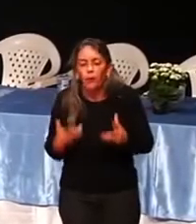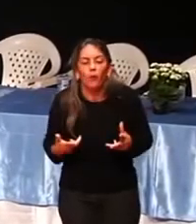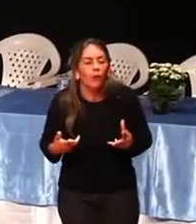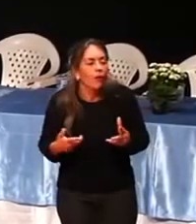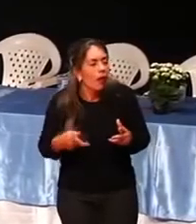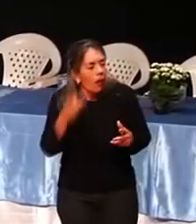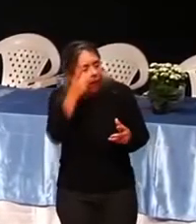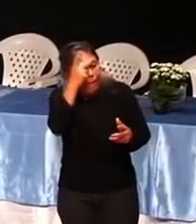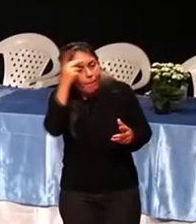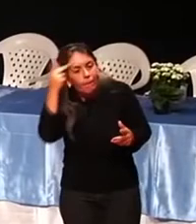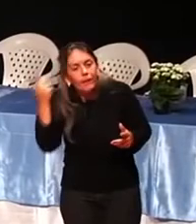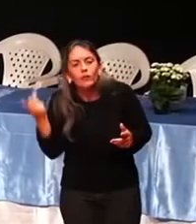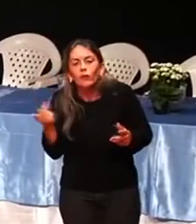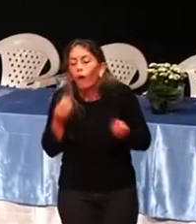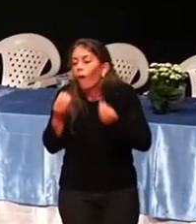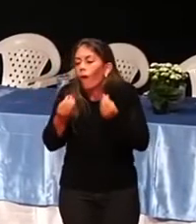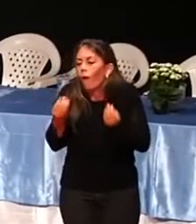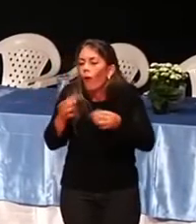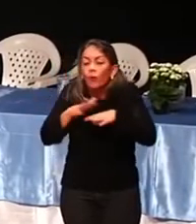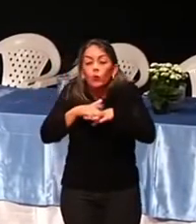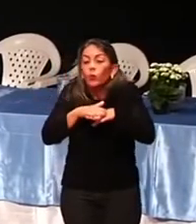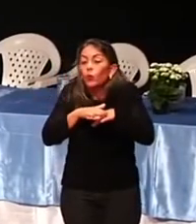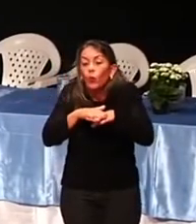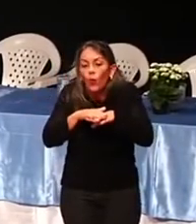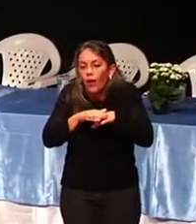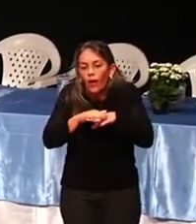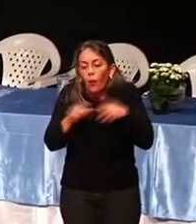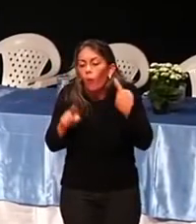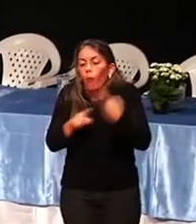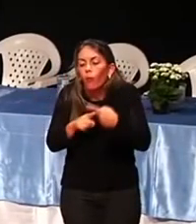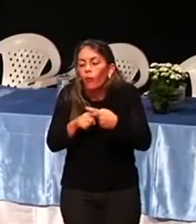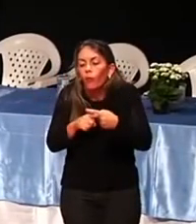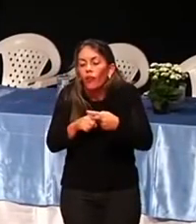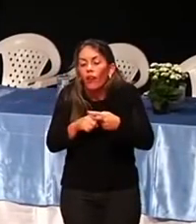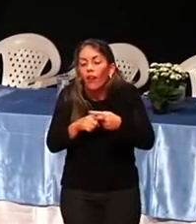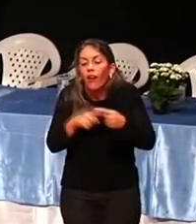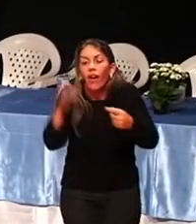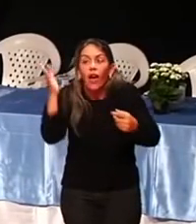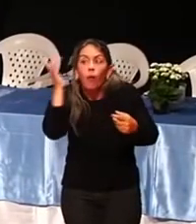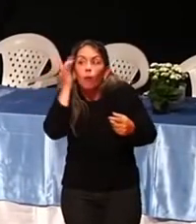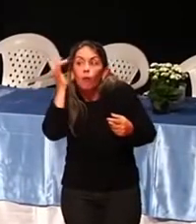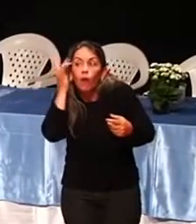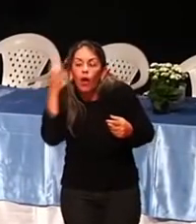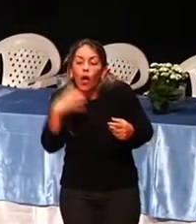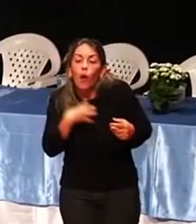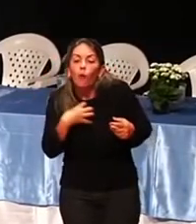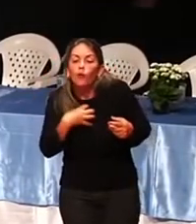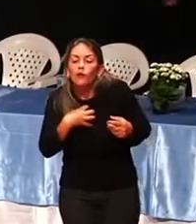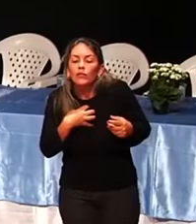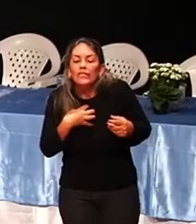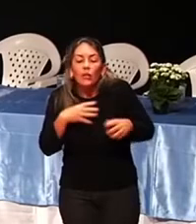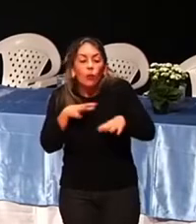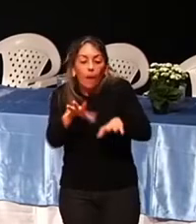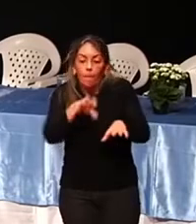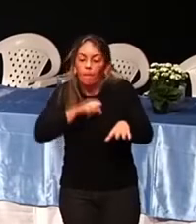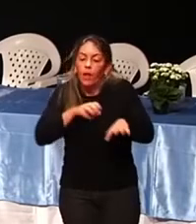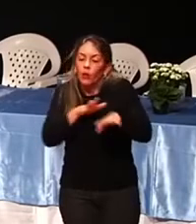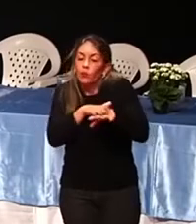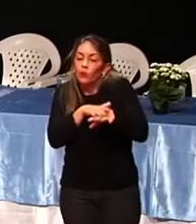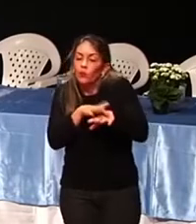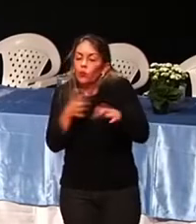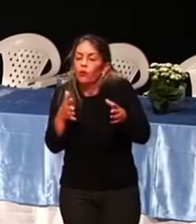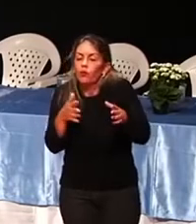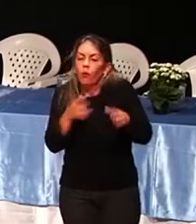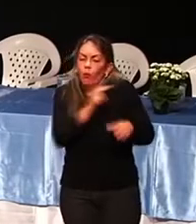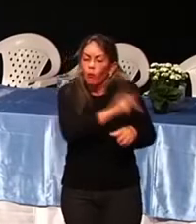adoecendo por falta de inteligência emocional e não saber lidar direito com a vida. Então o professor é um ser